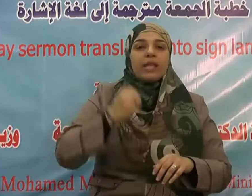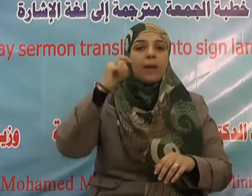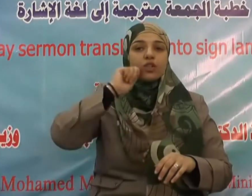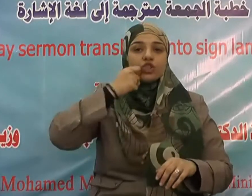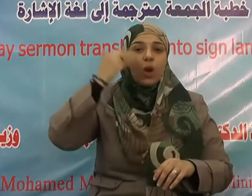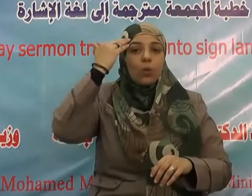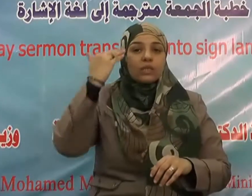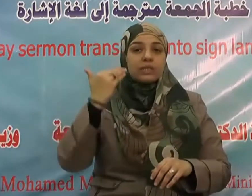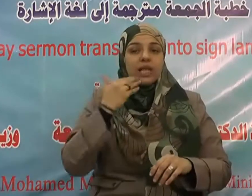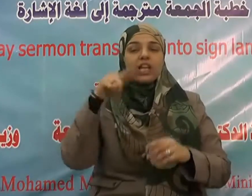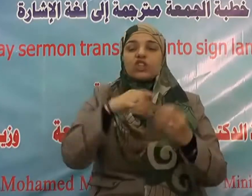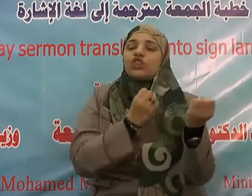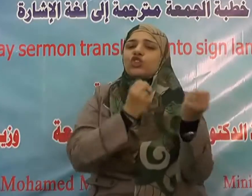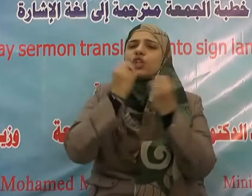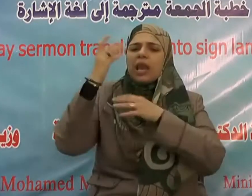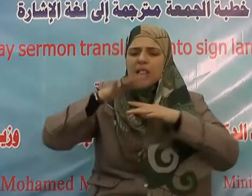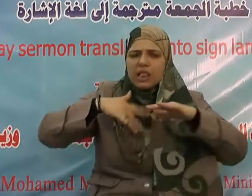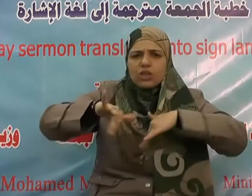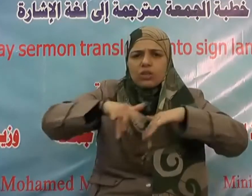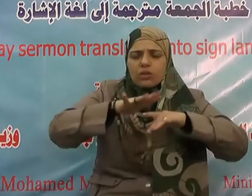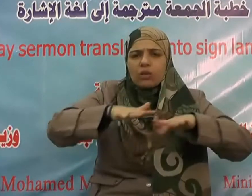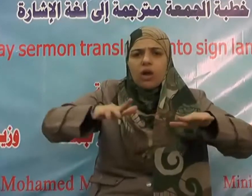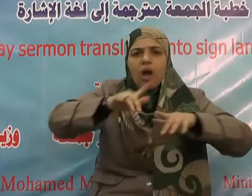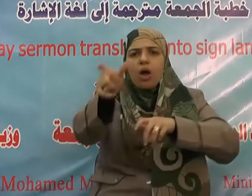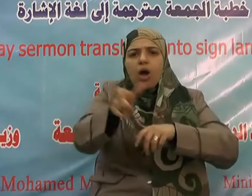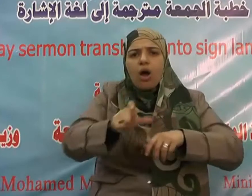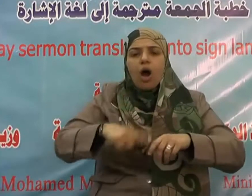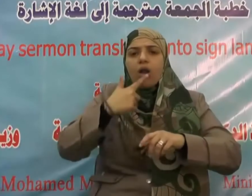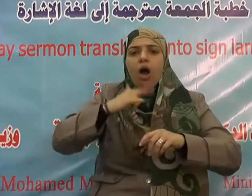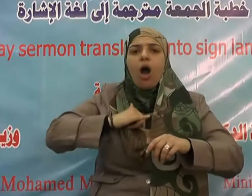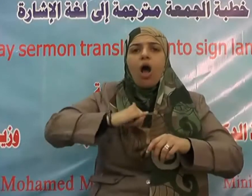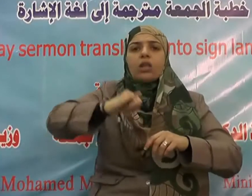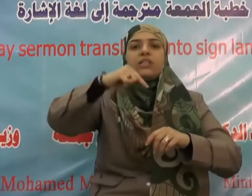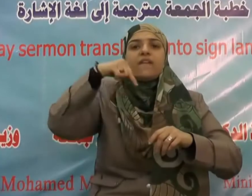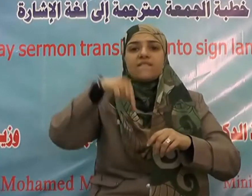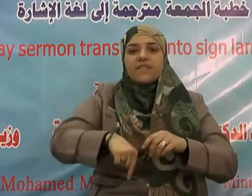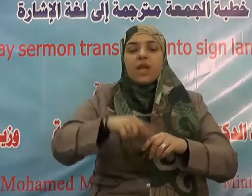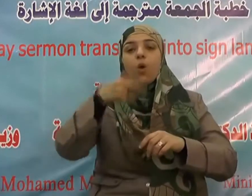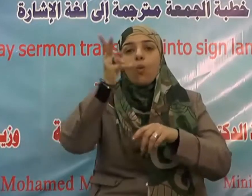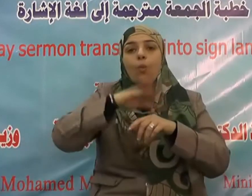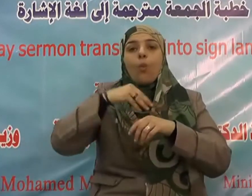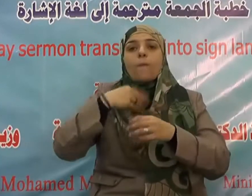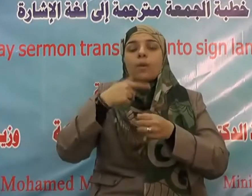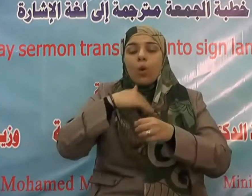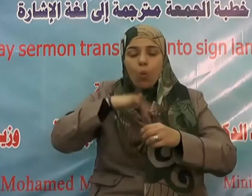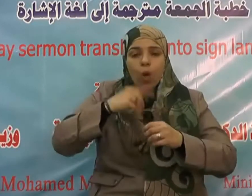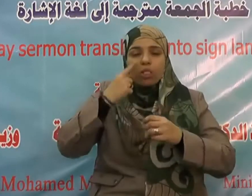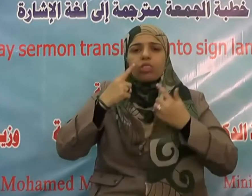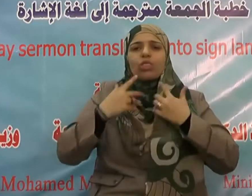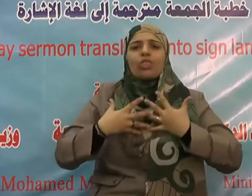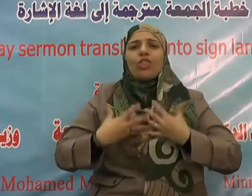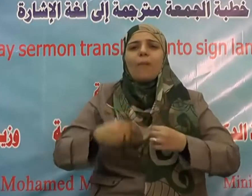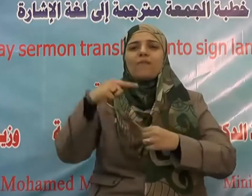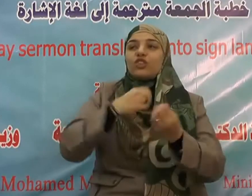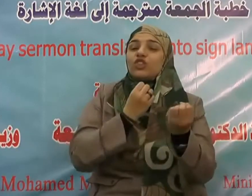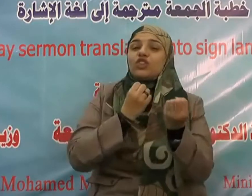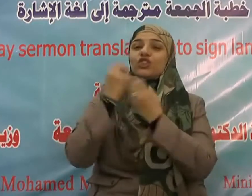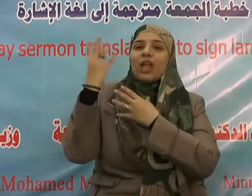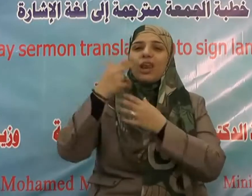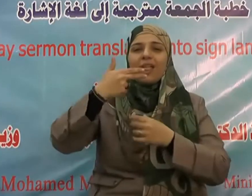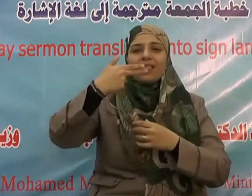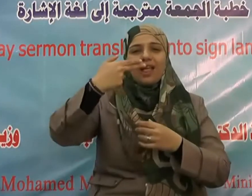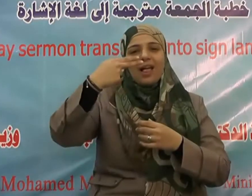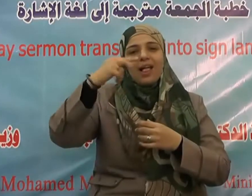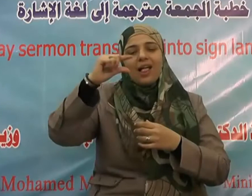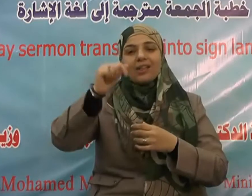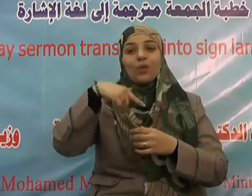عليه وعلى آله وصحبه ومن تبعهم بإحسان إلى يوم الدين وبعد